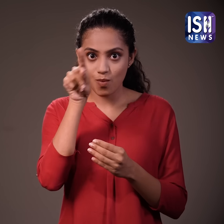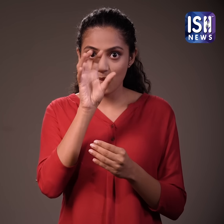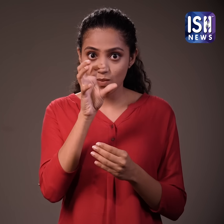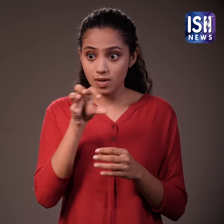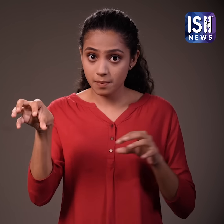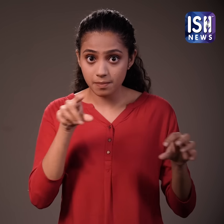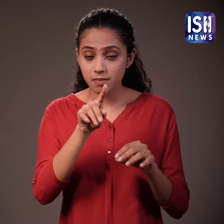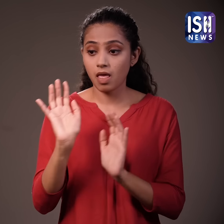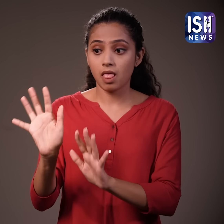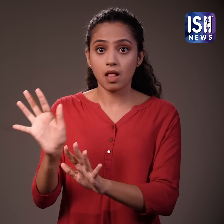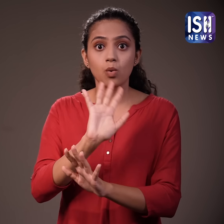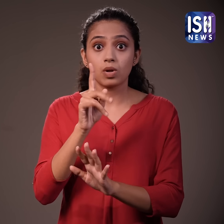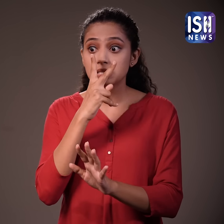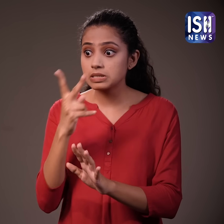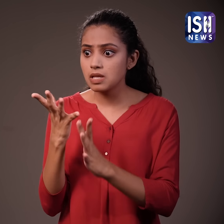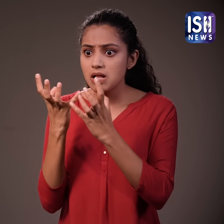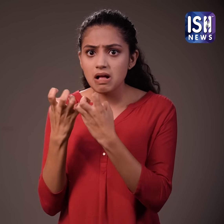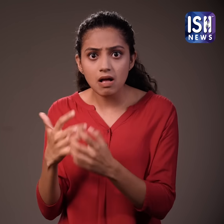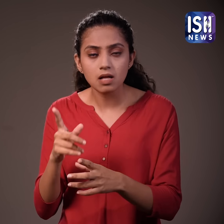नए तुकड़ों से बदलना होगा क्योंकि ये सड़ जाते है